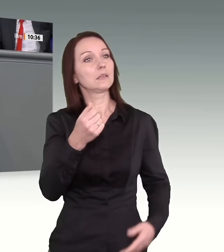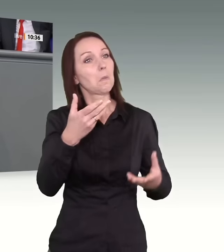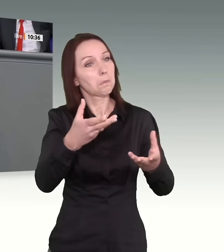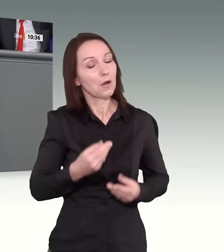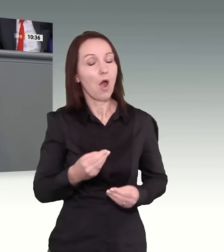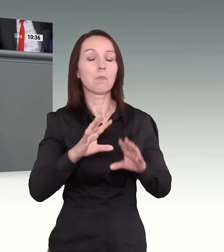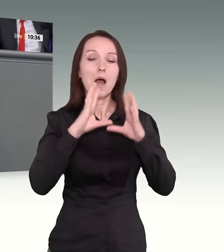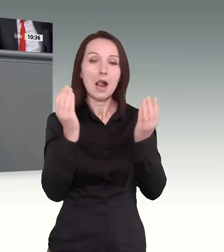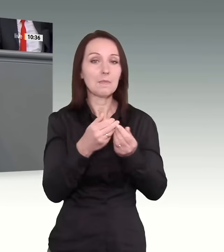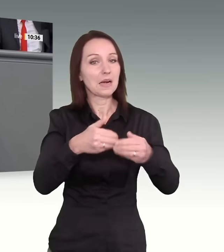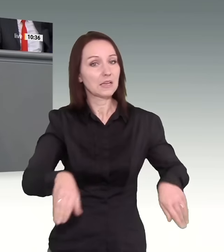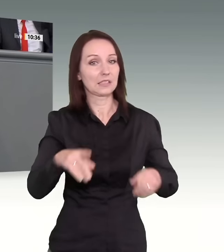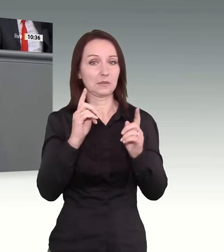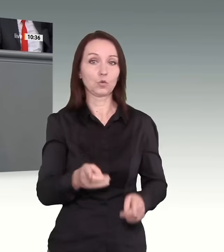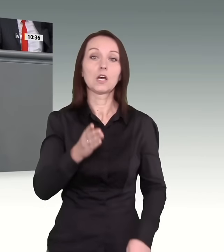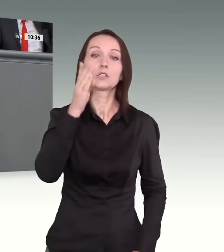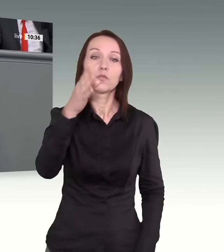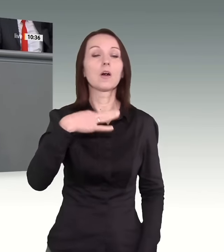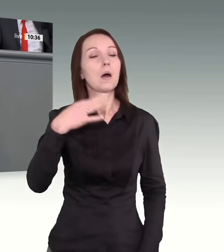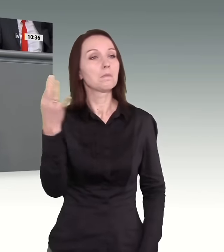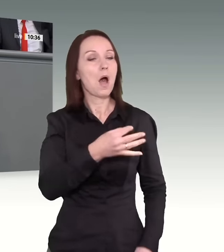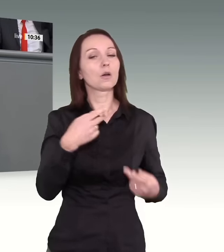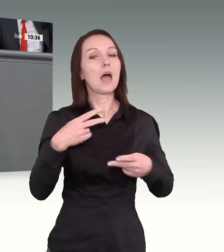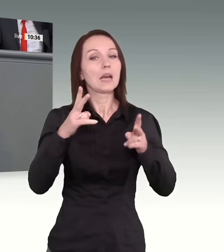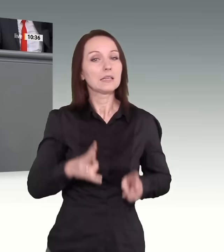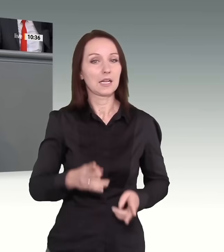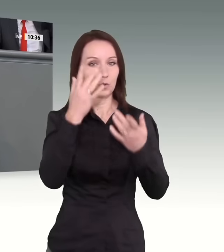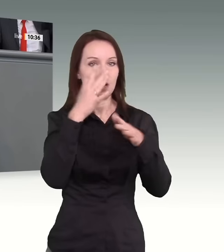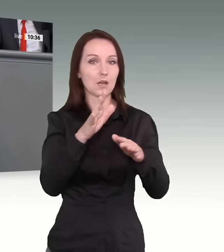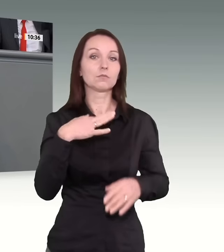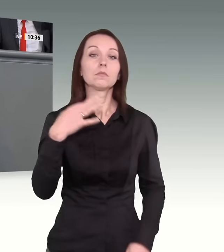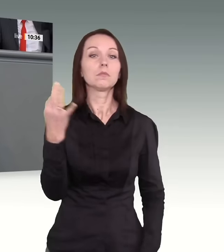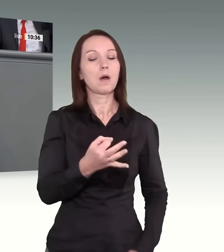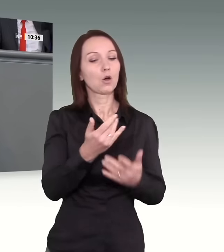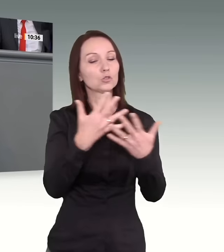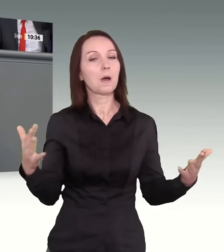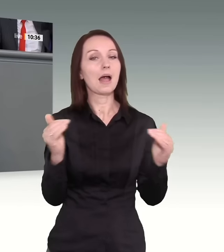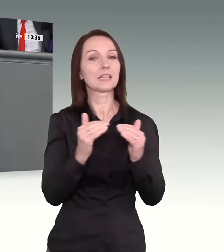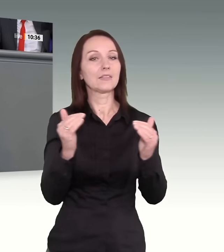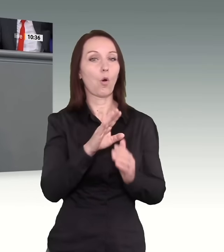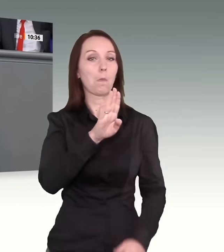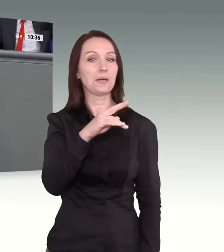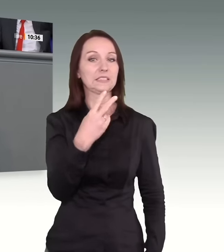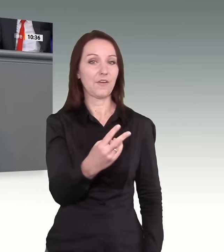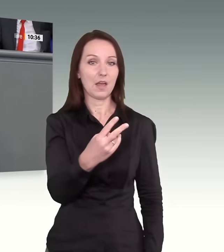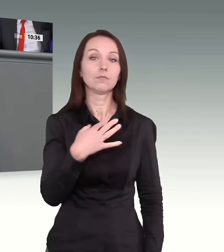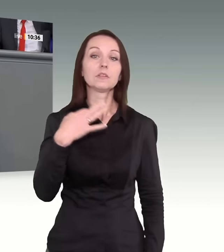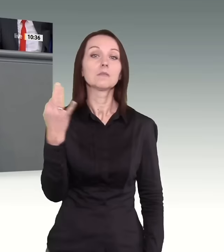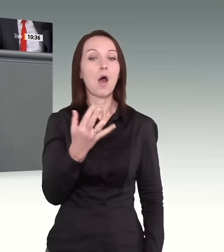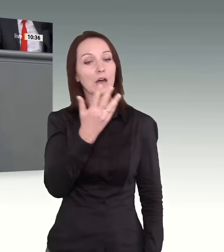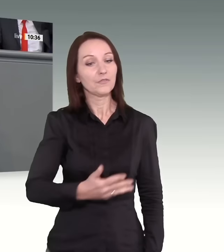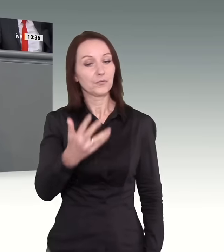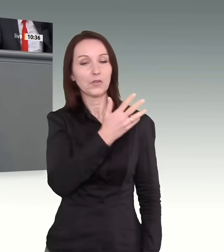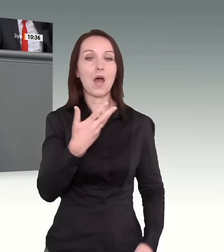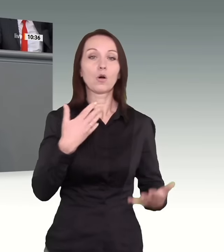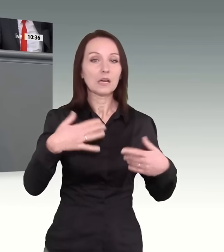Sprachniveau B2, man braucht fünf Jahre existenzsichernde Tätigkeit in Deutschland, bevor man Bürgergeld beziehen kann. Und wir wollen es auch begrenzen, auf